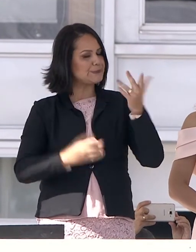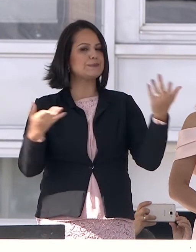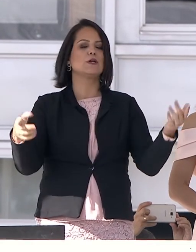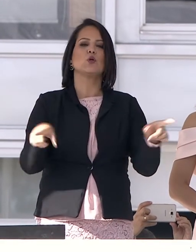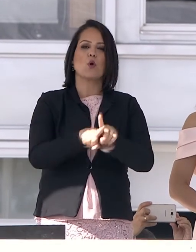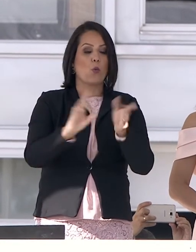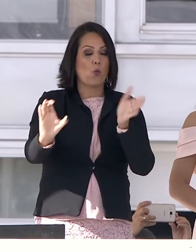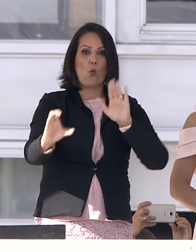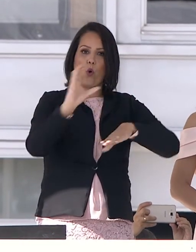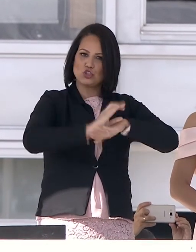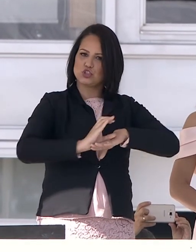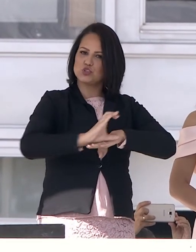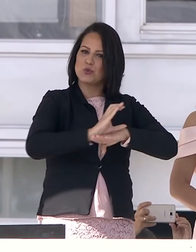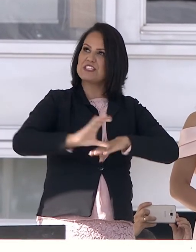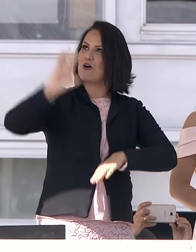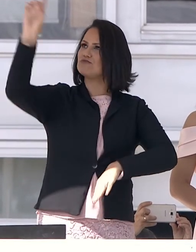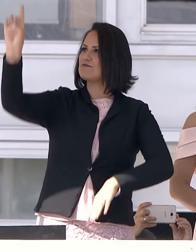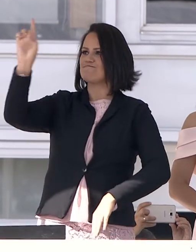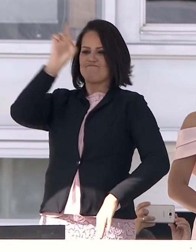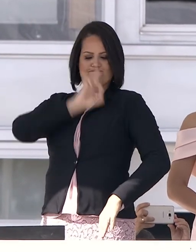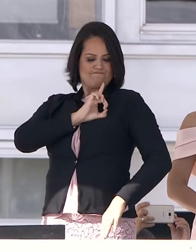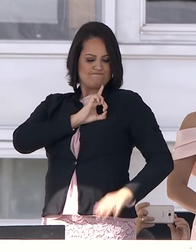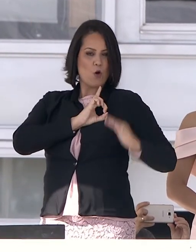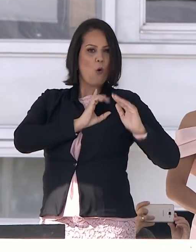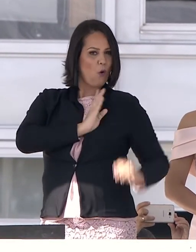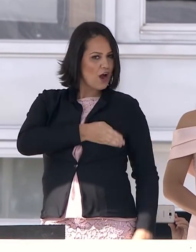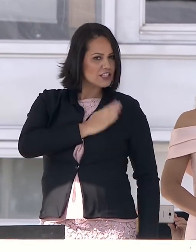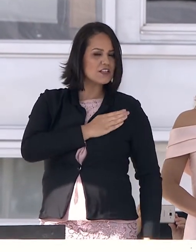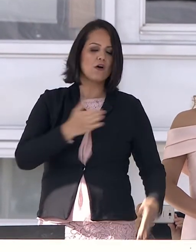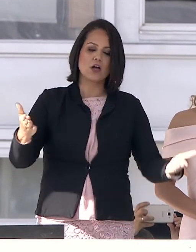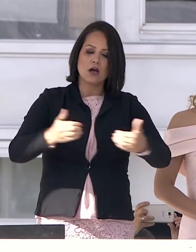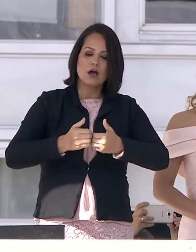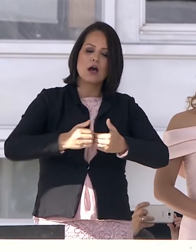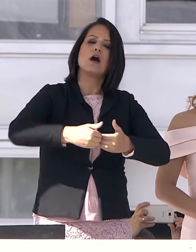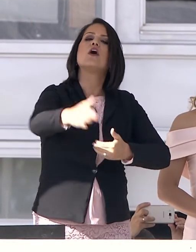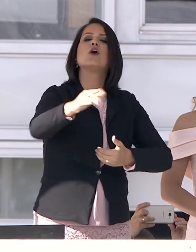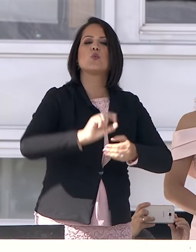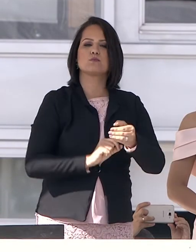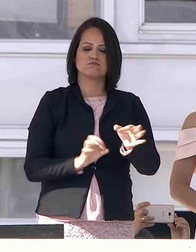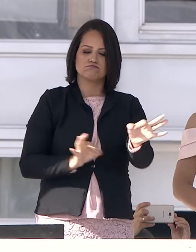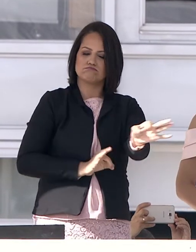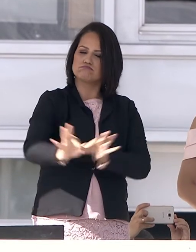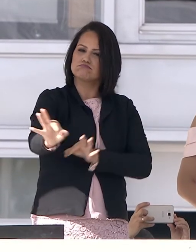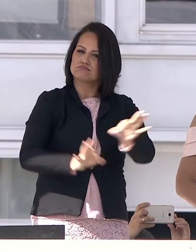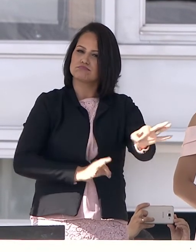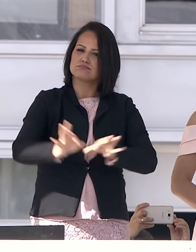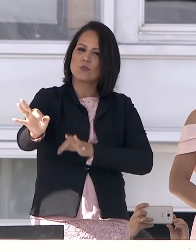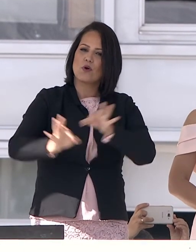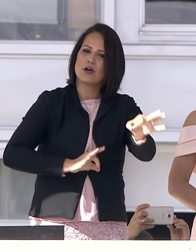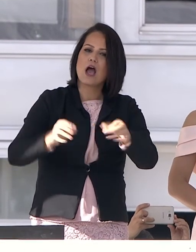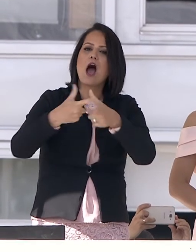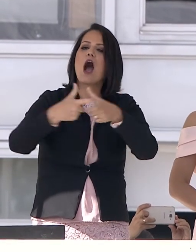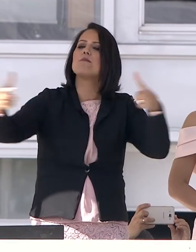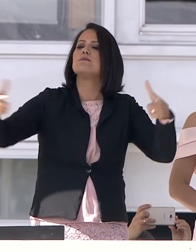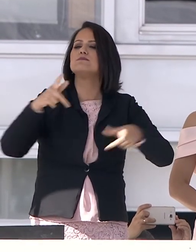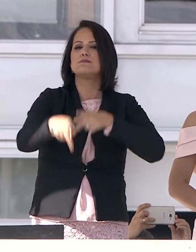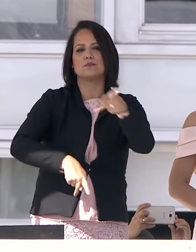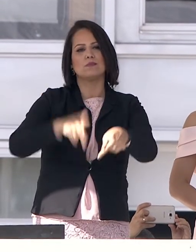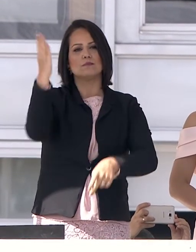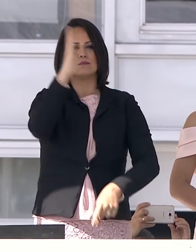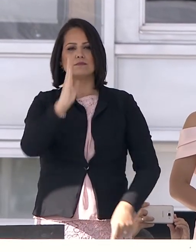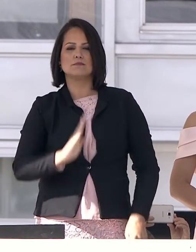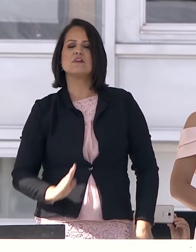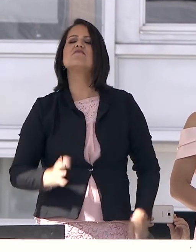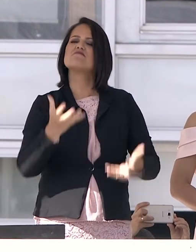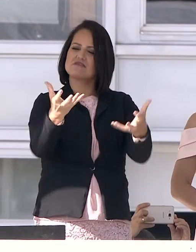coração, a partir de hoje, vamos colocar em prática o projeto que a maioria do povo brasileiro